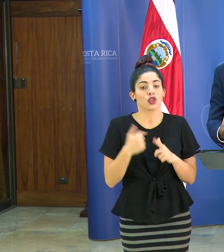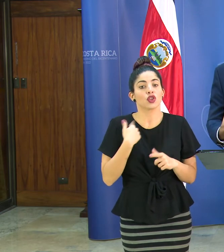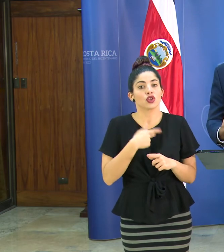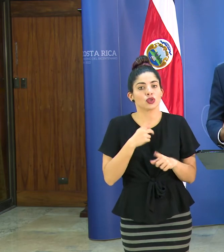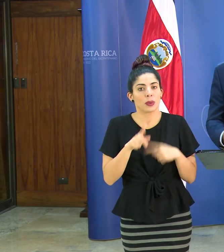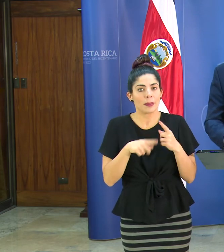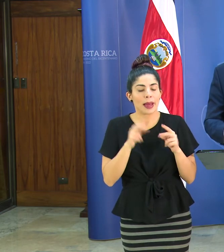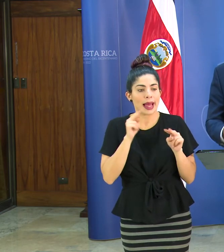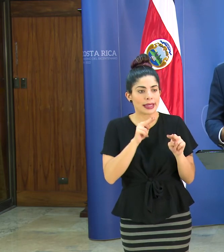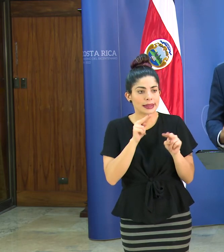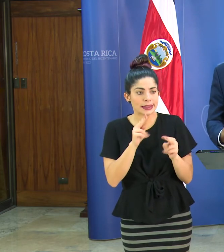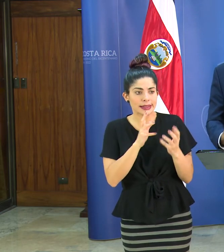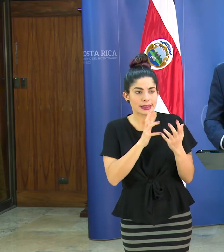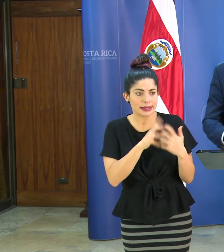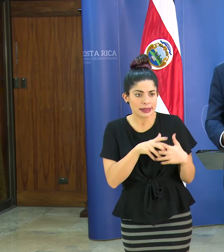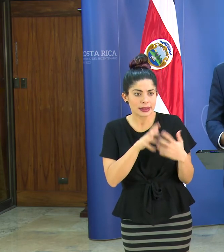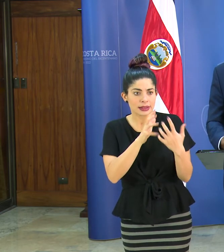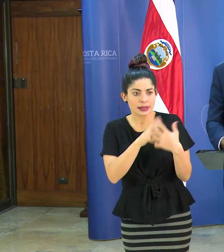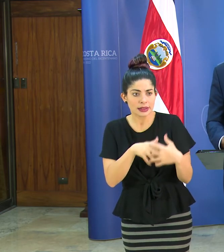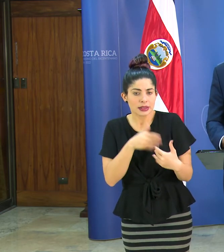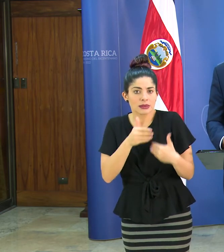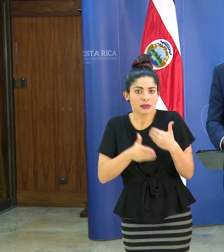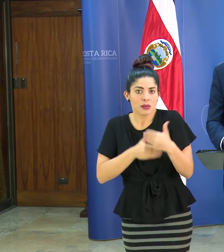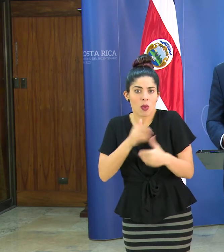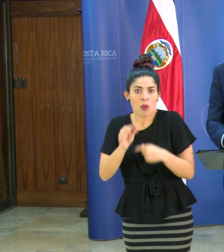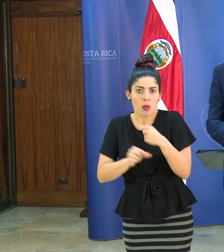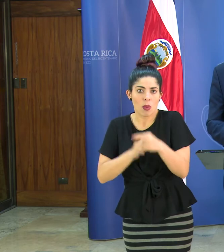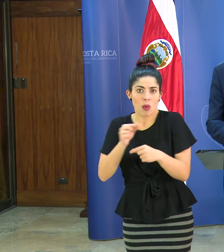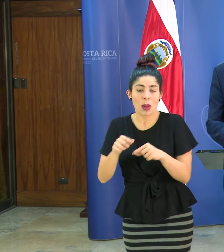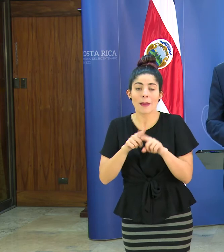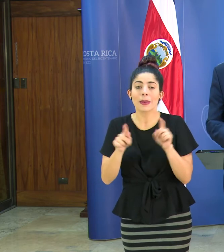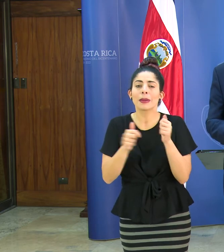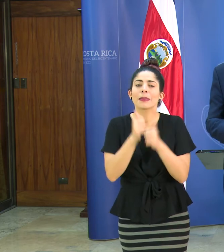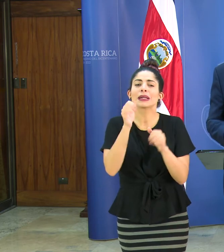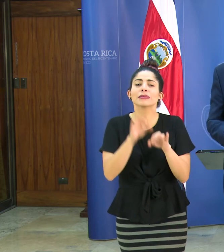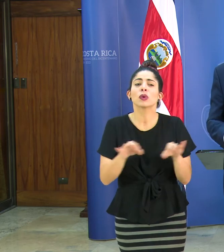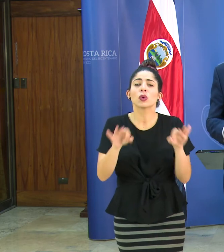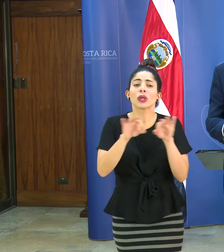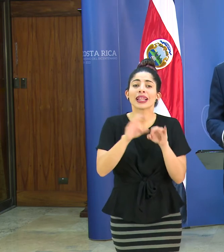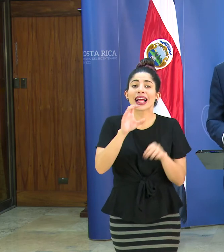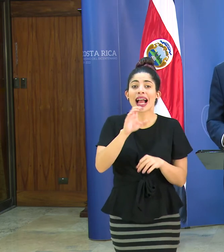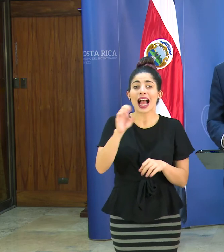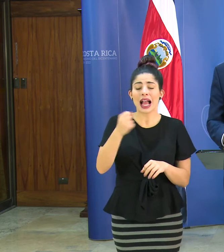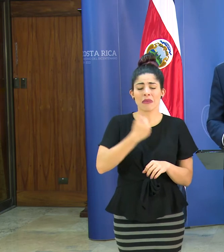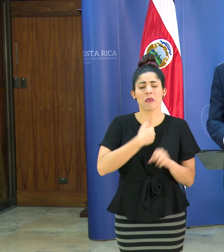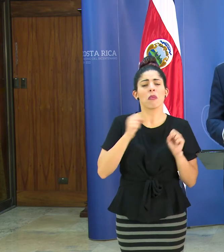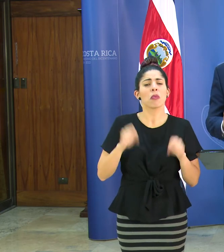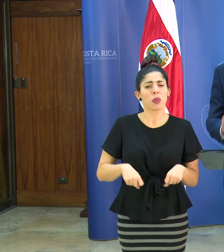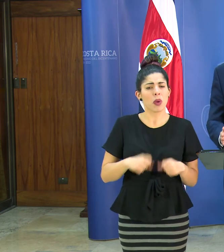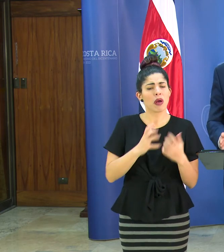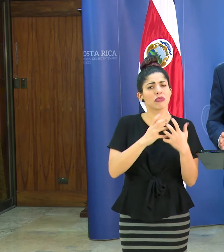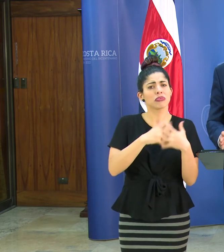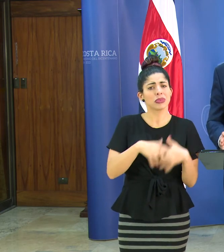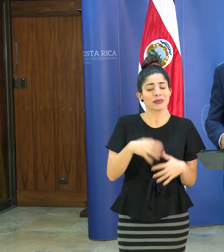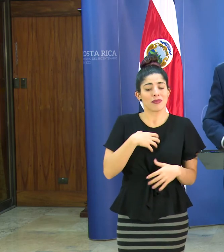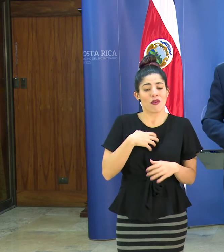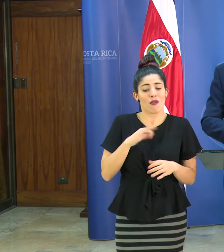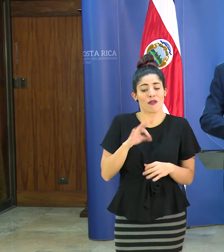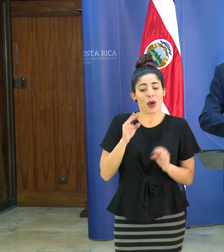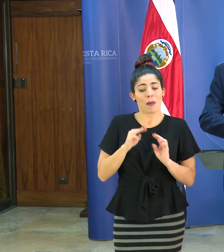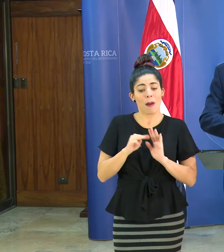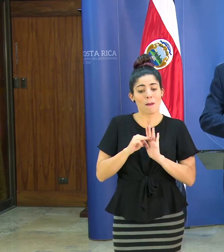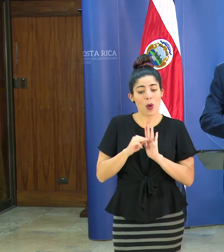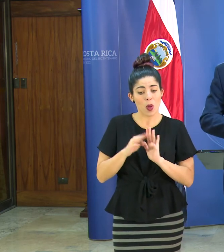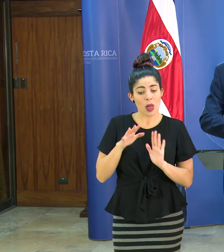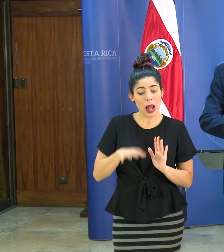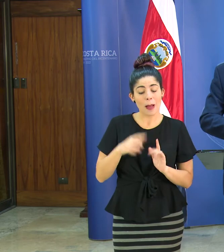adaptando a esas realidades sobre la marcha pero lo importante es que la caja se puede adaptar por su propio modelo y